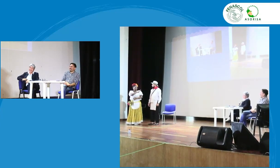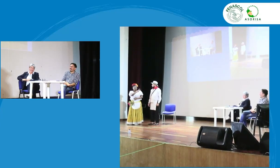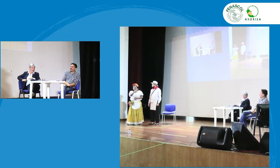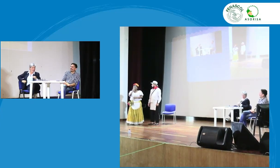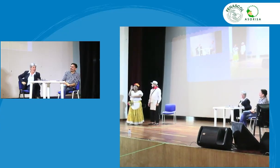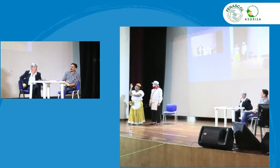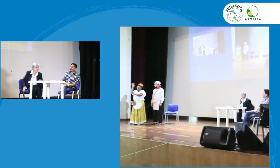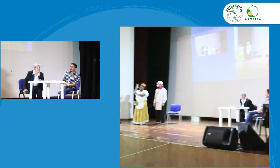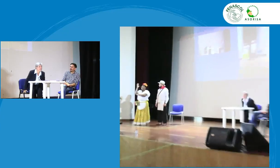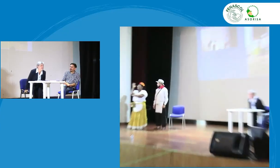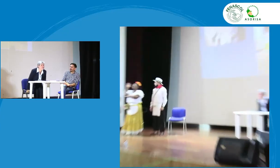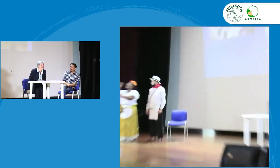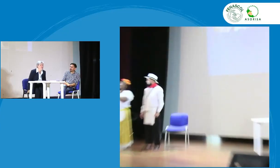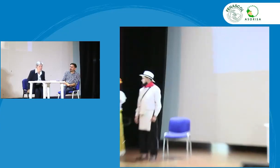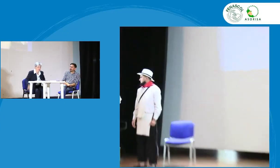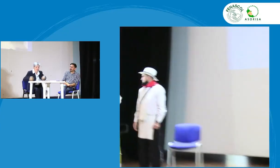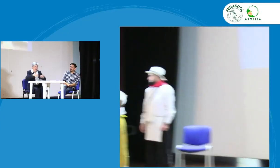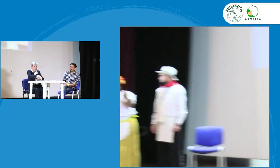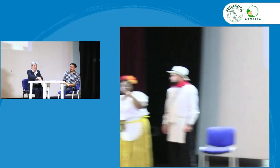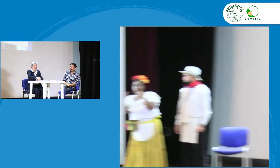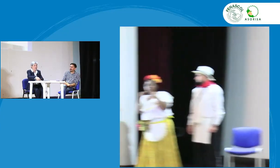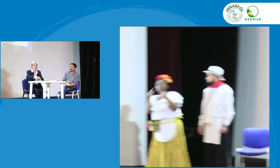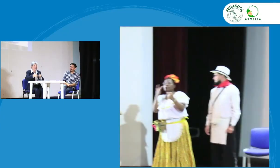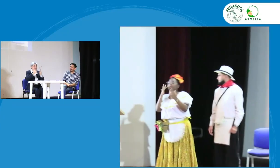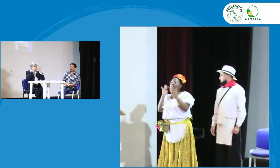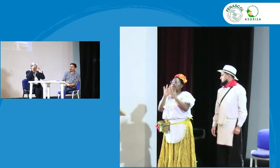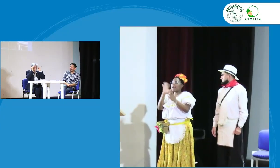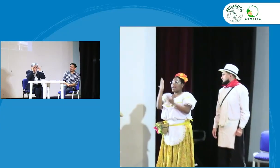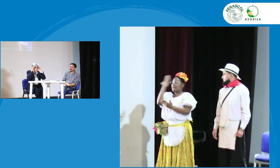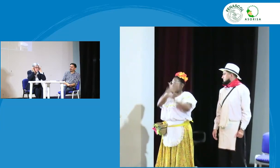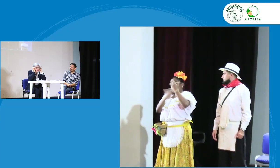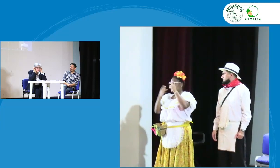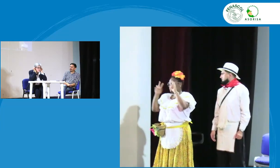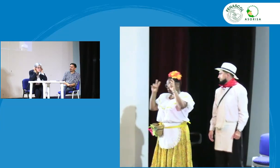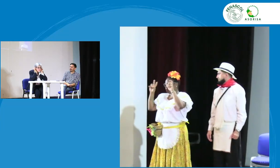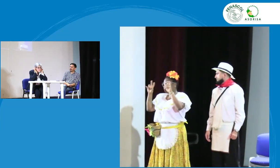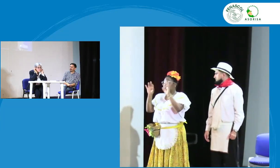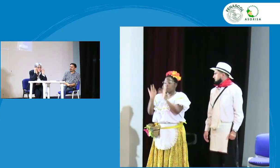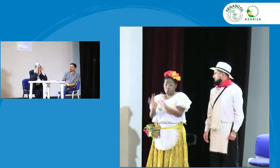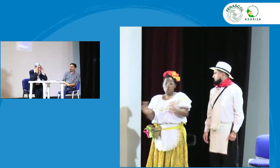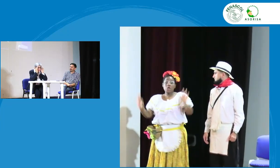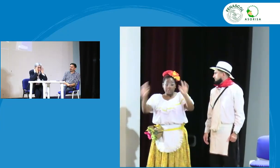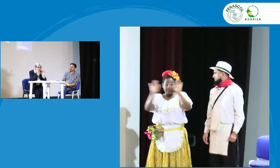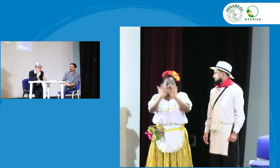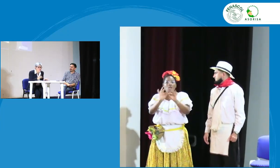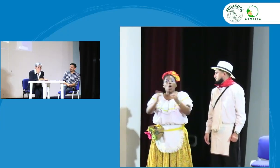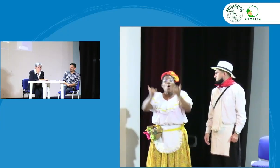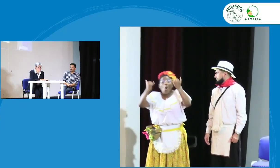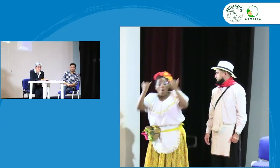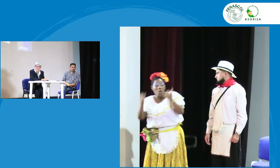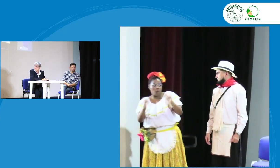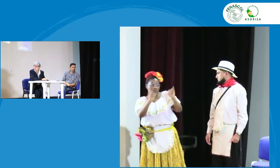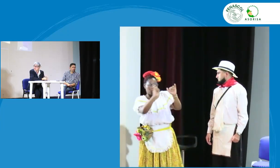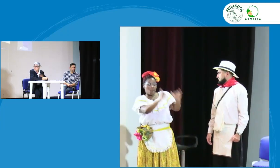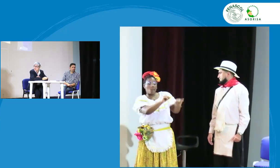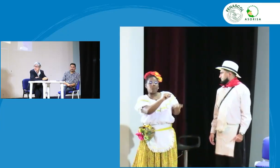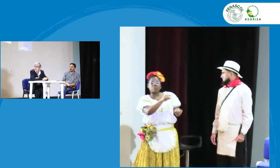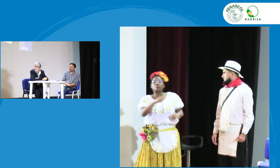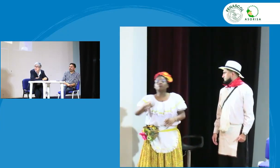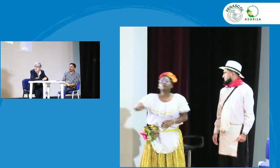interesante y esta pues esta discusión que se vio es la verdad de gran importancia, les pedimos que ellos que se quedaran